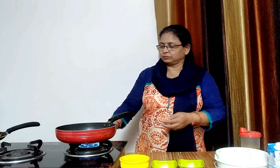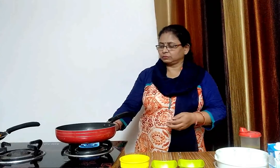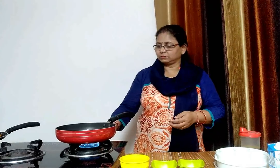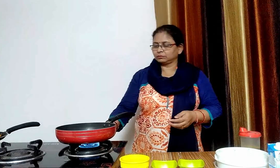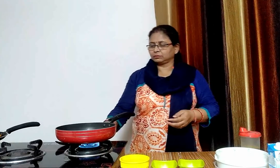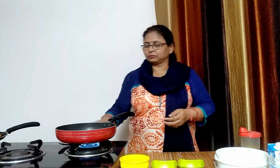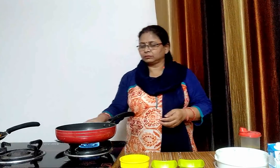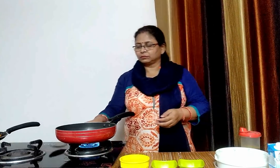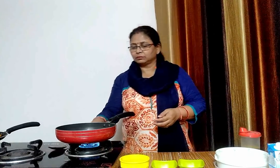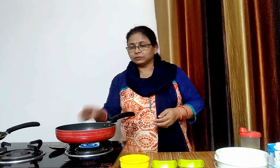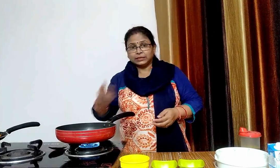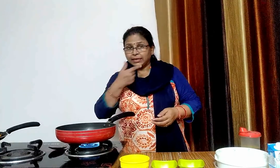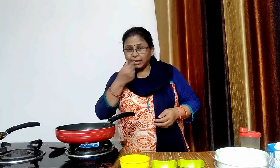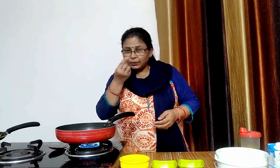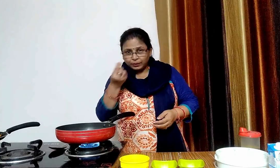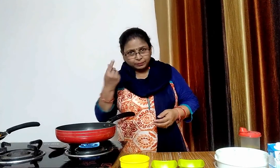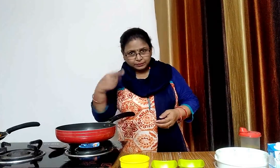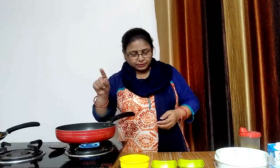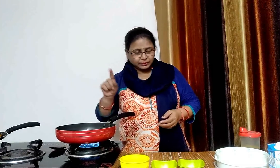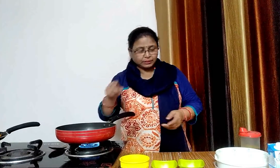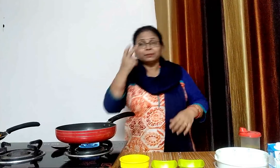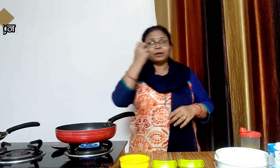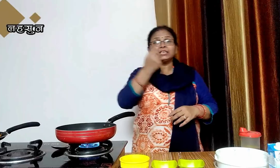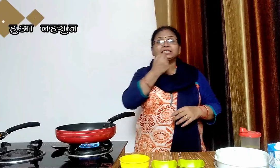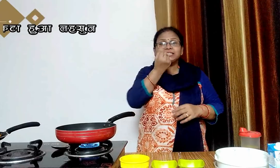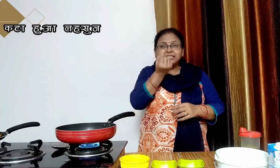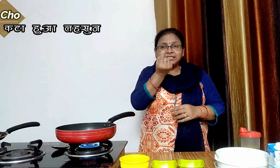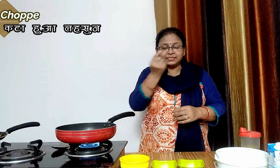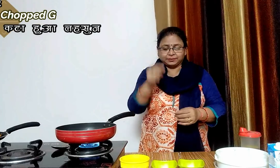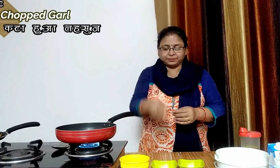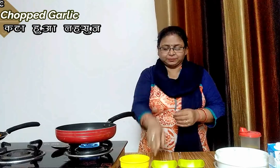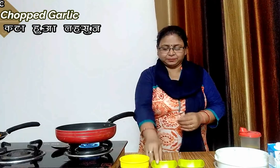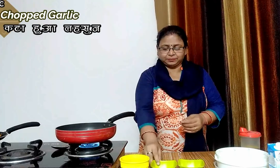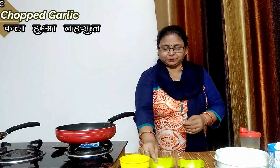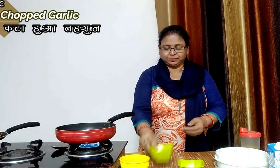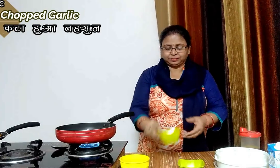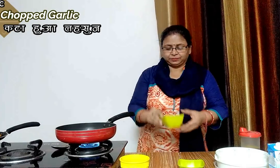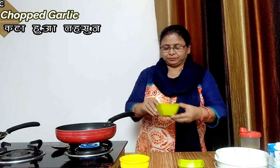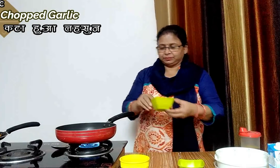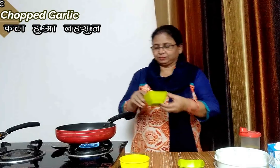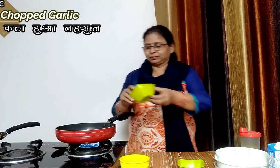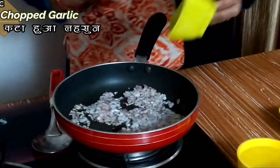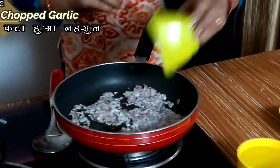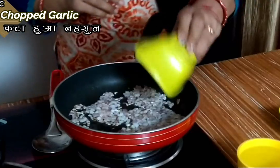प्यास हल्का गोल्डर मान हो चुका है अब इसमें टार से पाच बारिक कटी हुई लेसन के कलियां